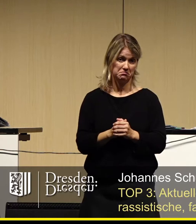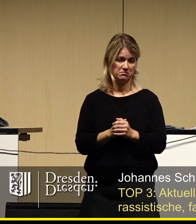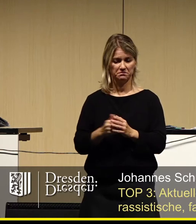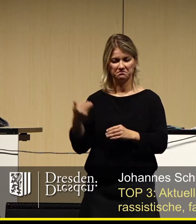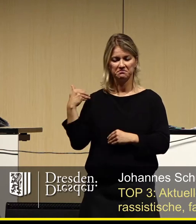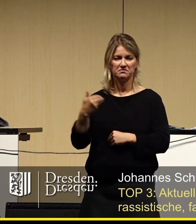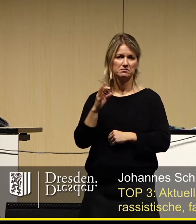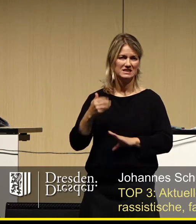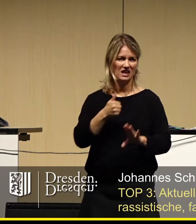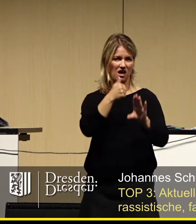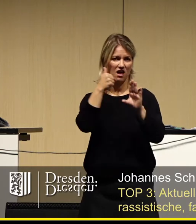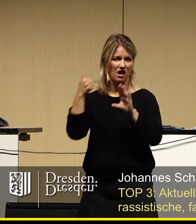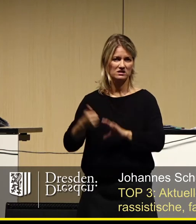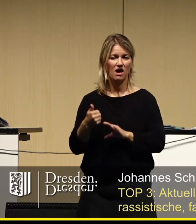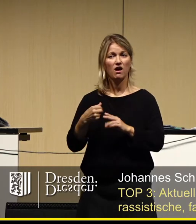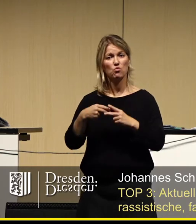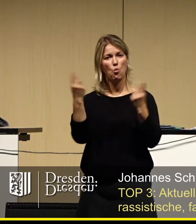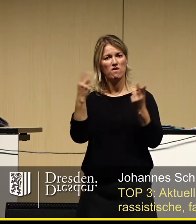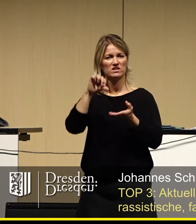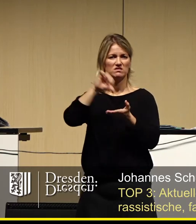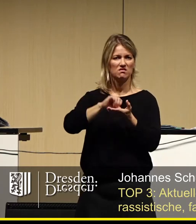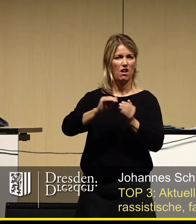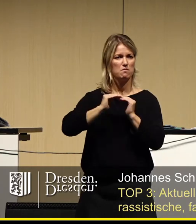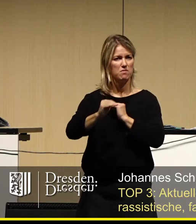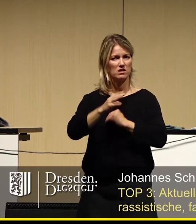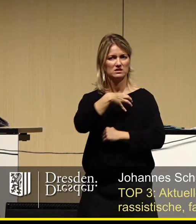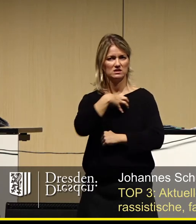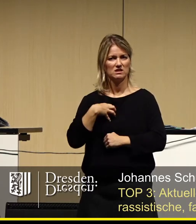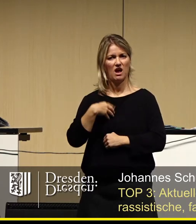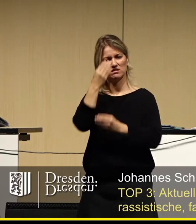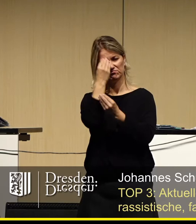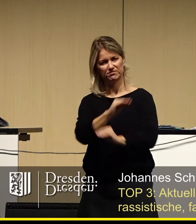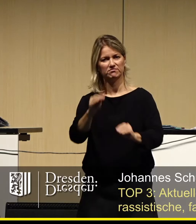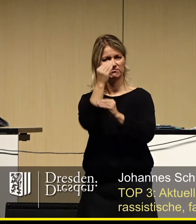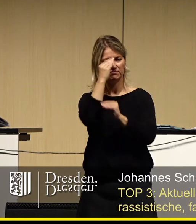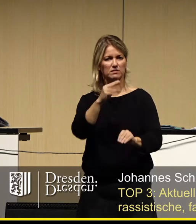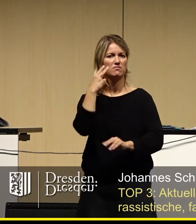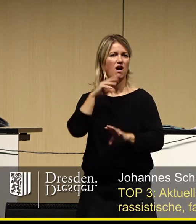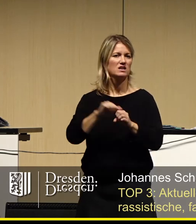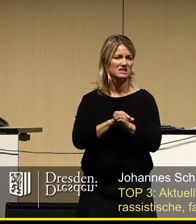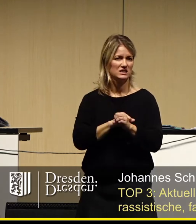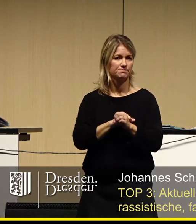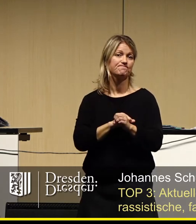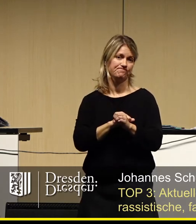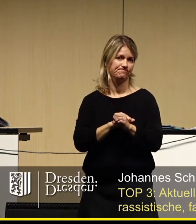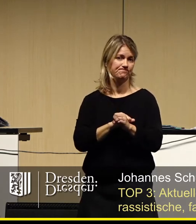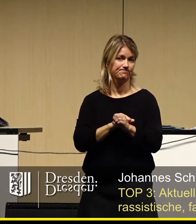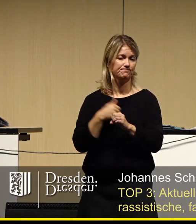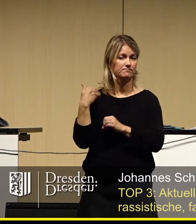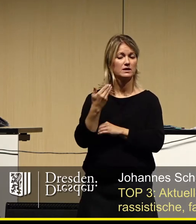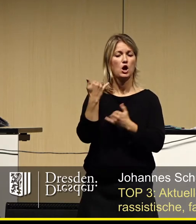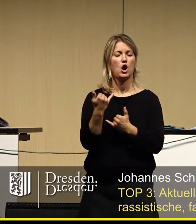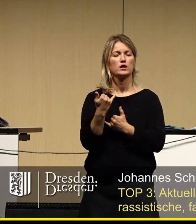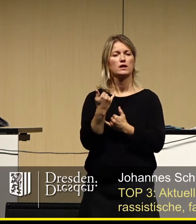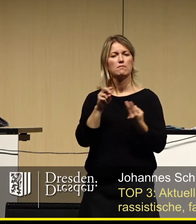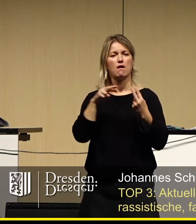regelmäßiger rassistischer Kundgebungen auf zentralen öffentlichen Plätzen der Stadt Dresden reden wir heute wieder einmal darüber, welche Möglichkeiten uns